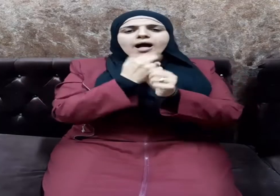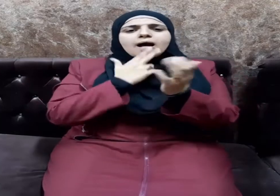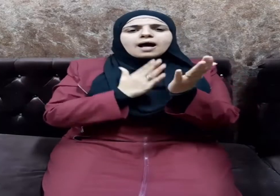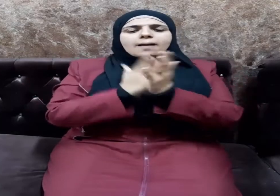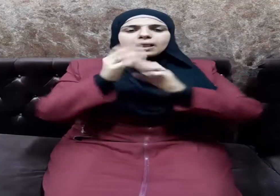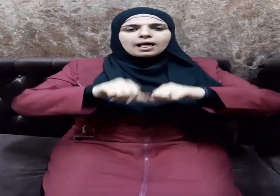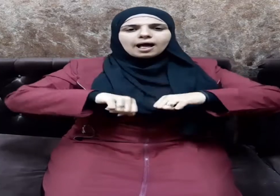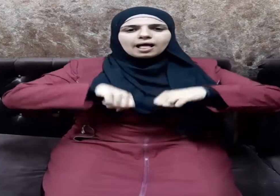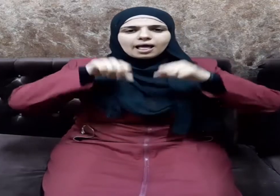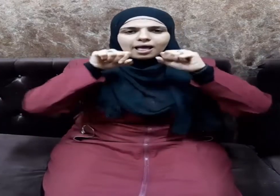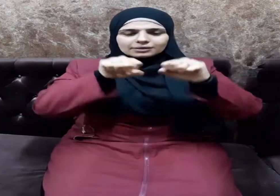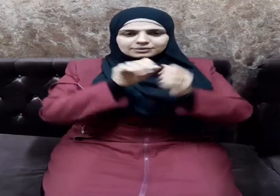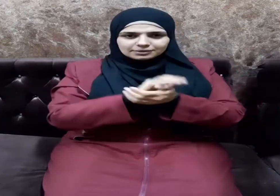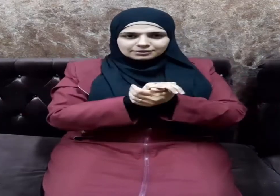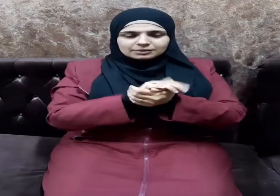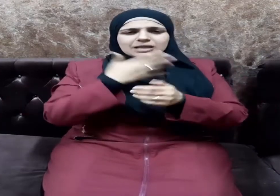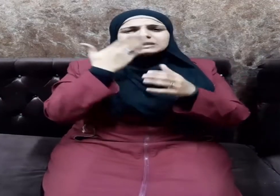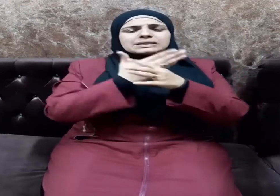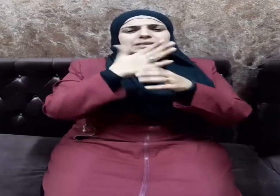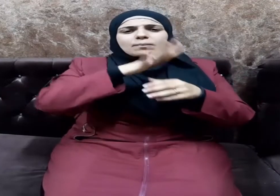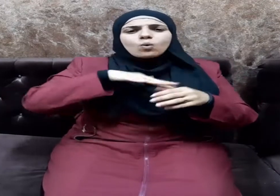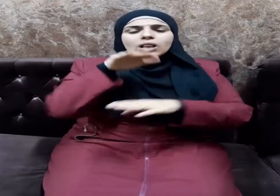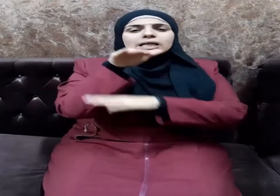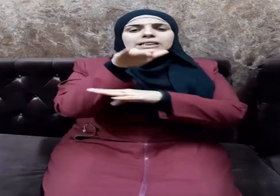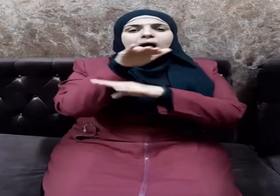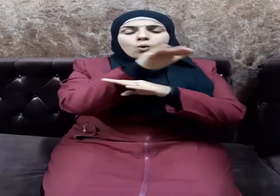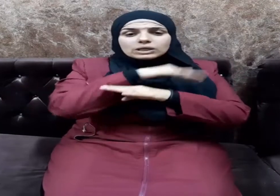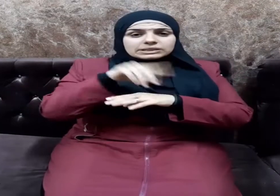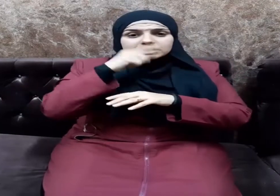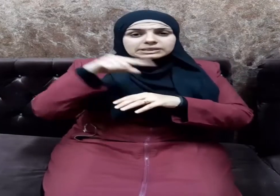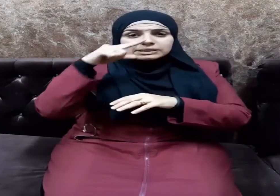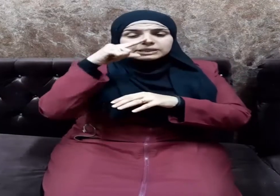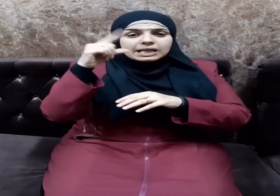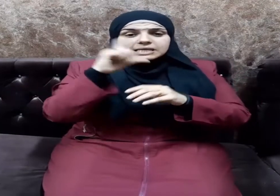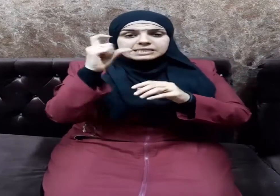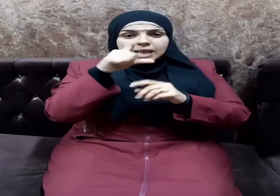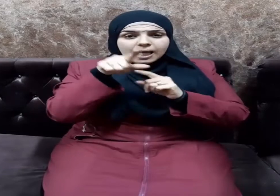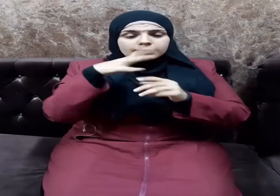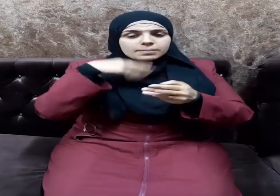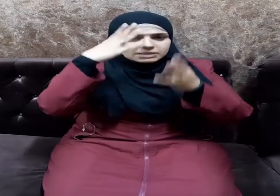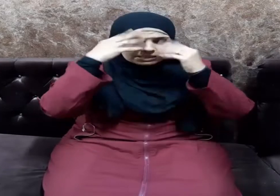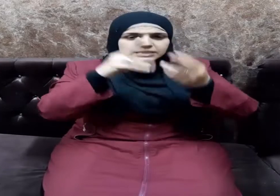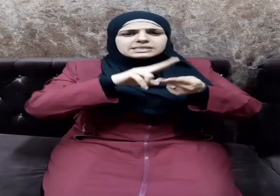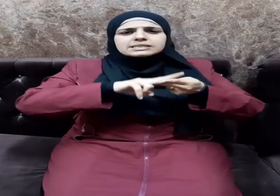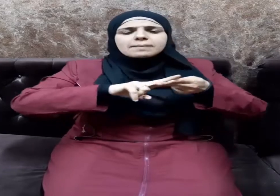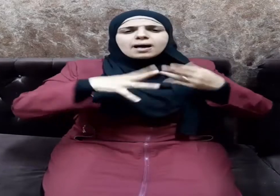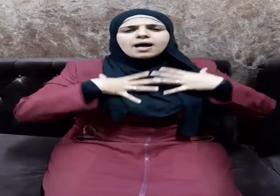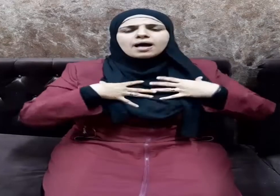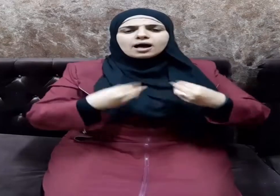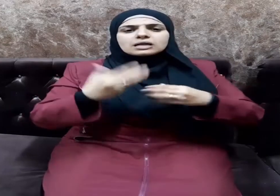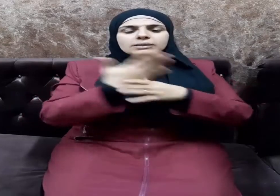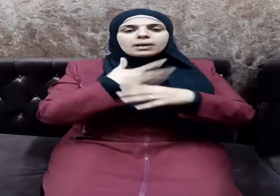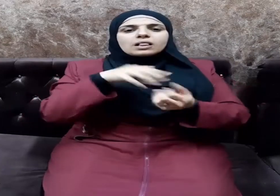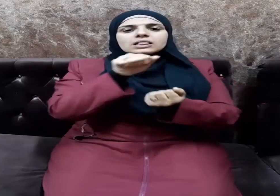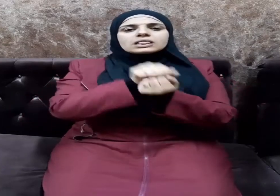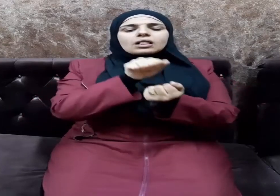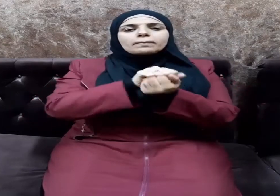حياتيا لأن دعوة الإسلام إلى السماحة دعوة للتطبيق العملي